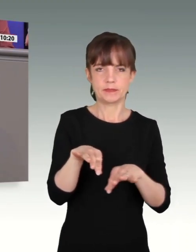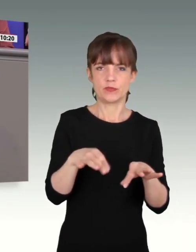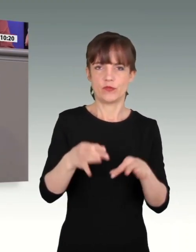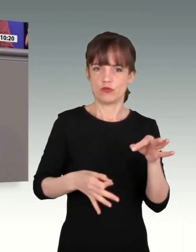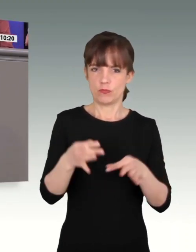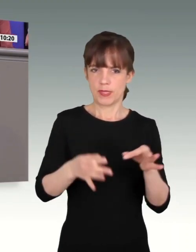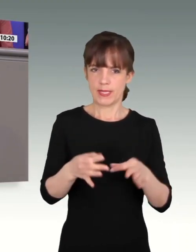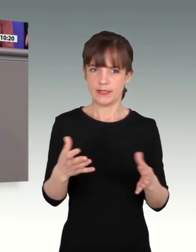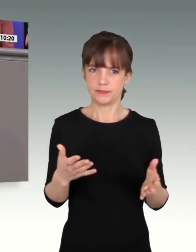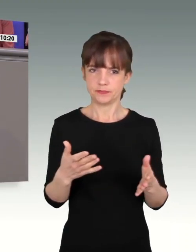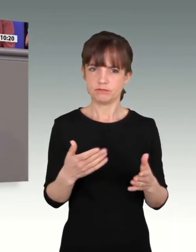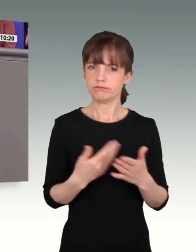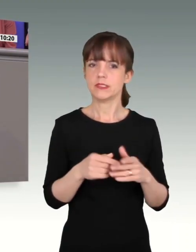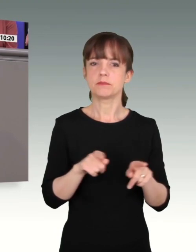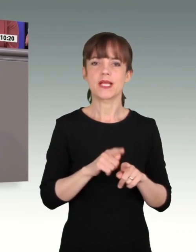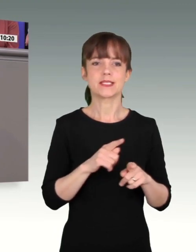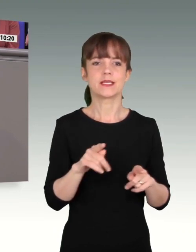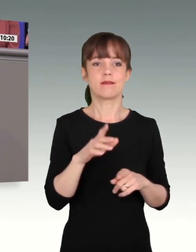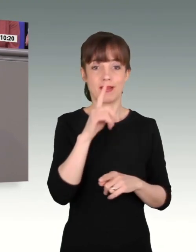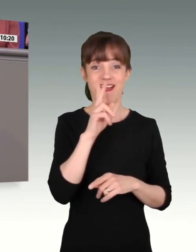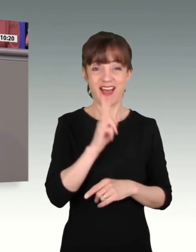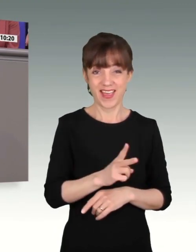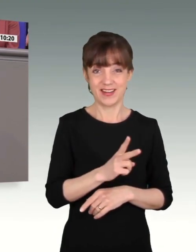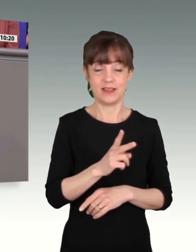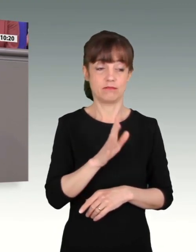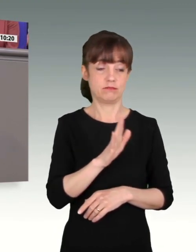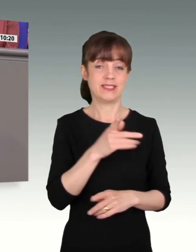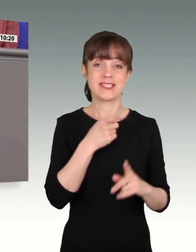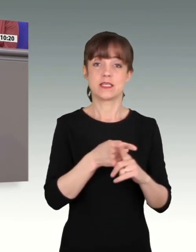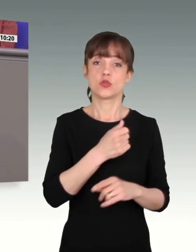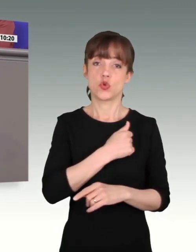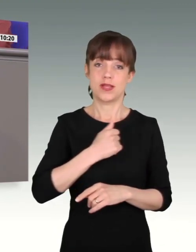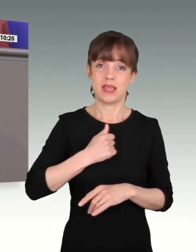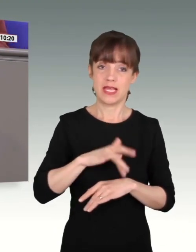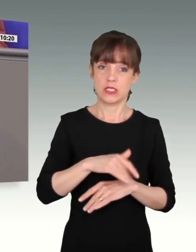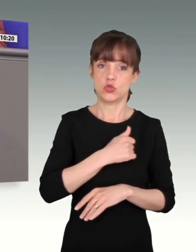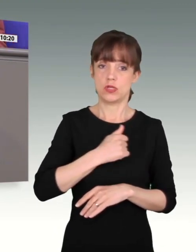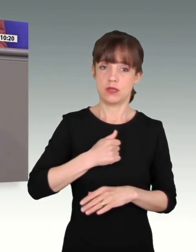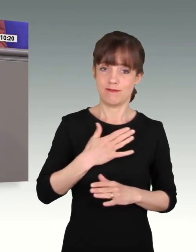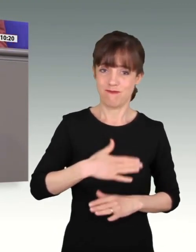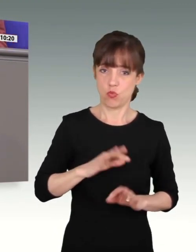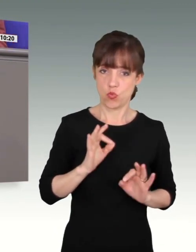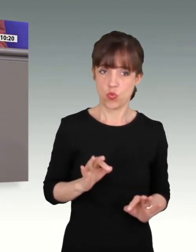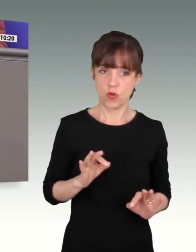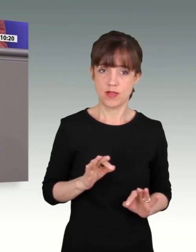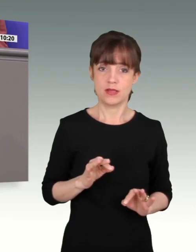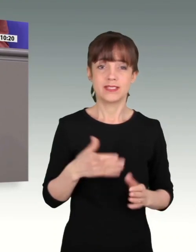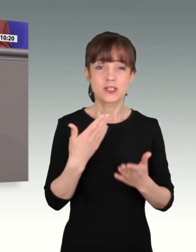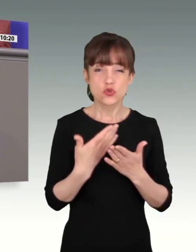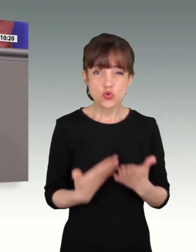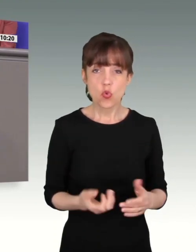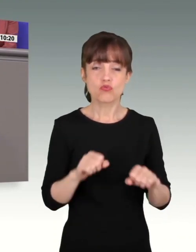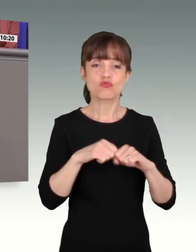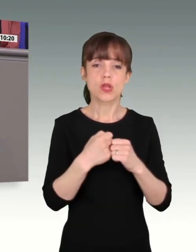stören sollten, wenn er die Bevölkerung dort auslöscht. Die Stammtischformel, wer Waffen liefert, befeuert immer den Krieg, die stimmt nicht.